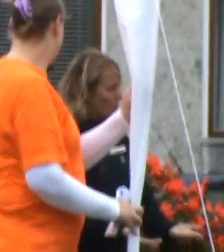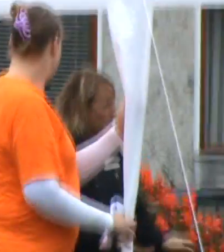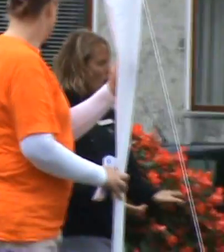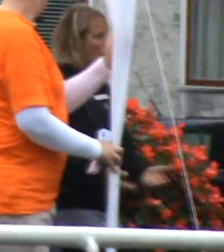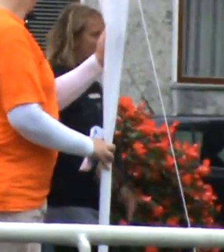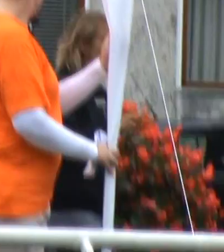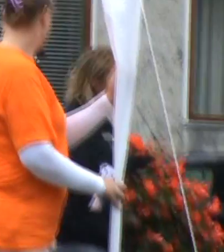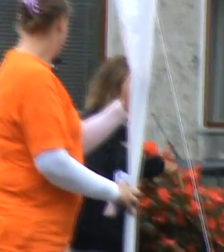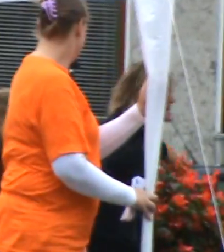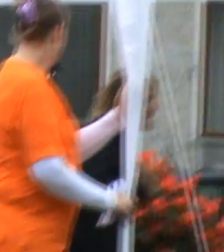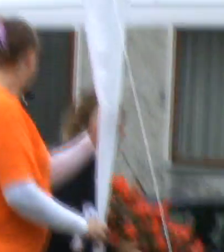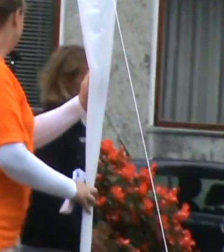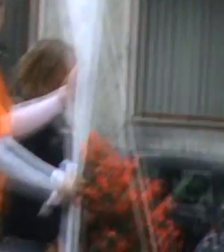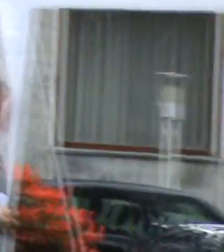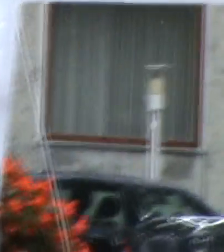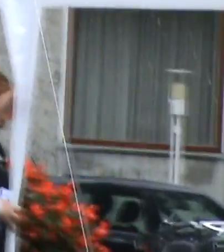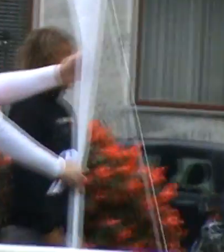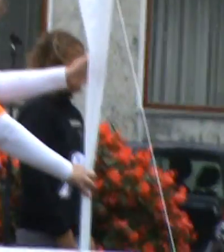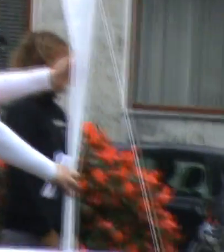kan man heller ikke,